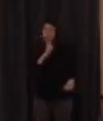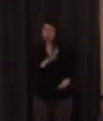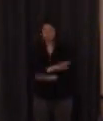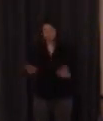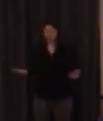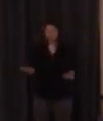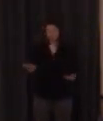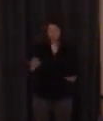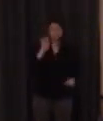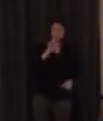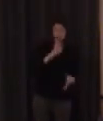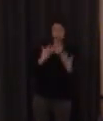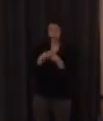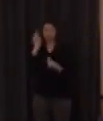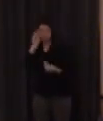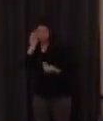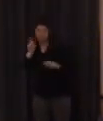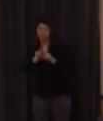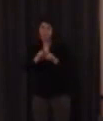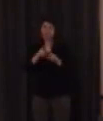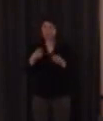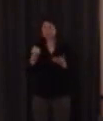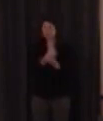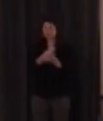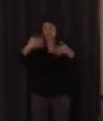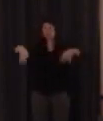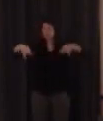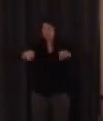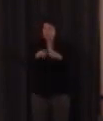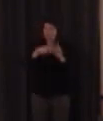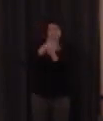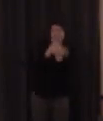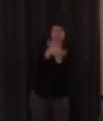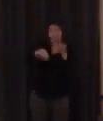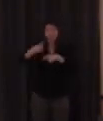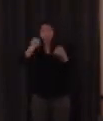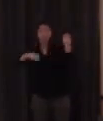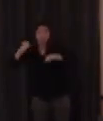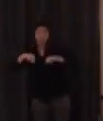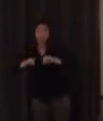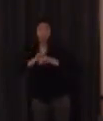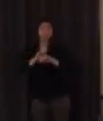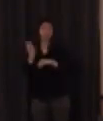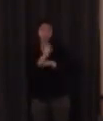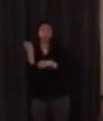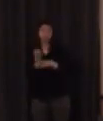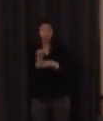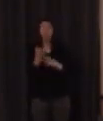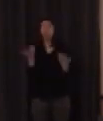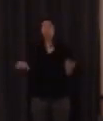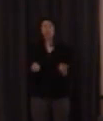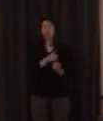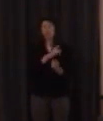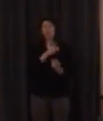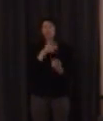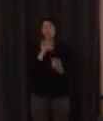con las explicaciones teóricas prácticas actividades etcétera etcétera y un poco lo mismo ocurre con la parte de